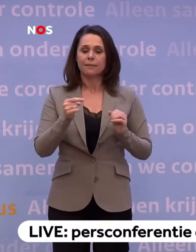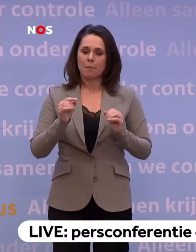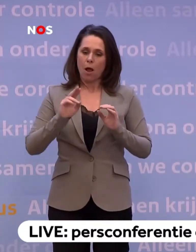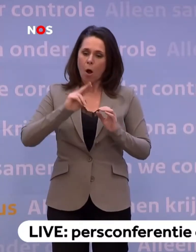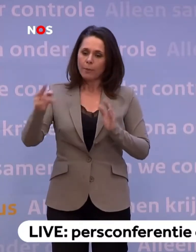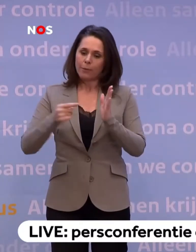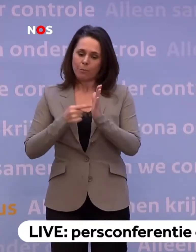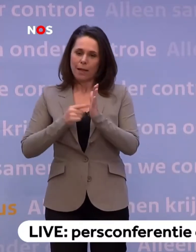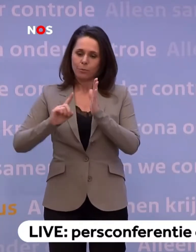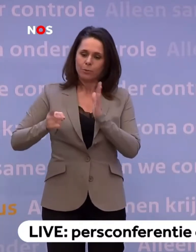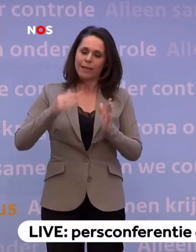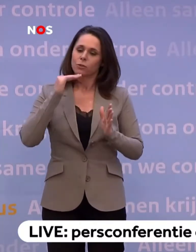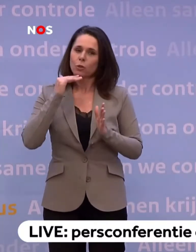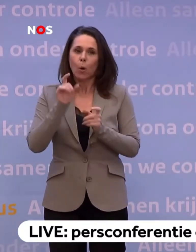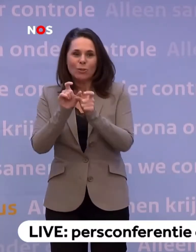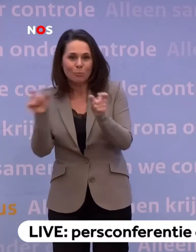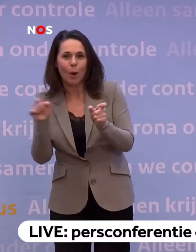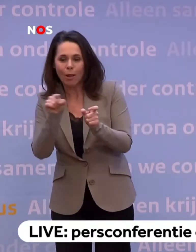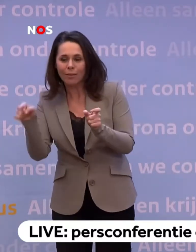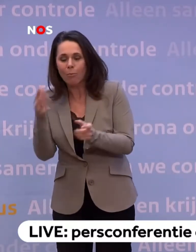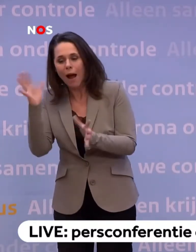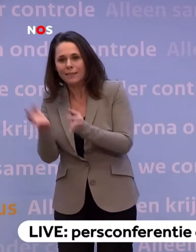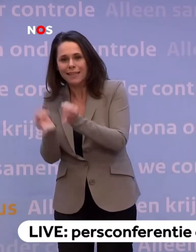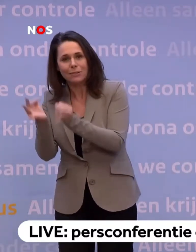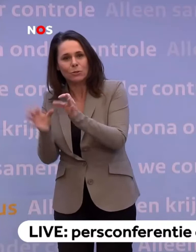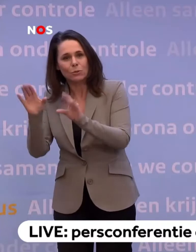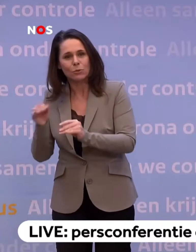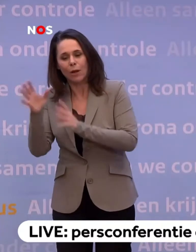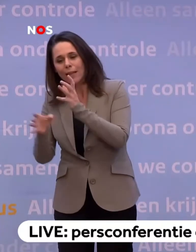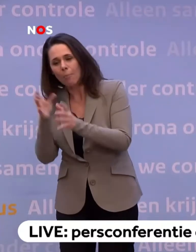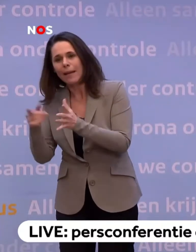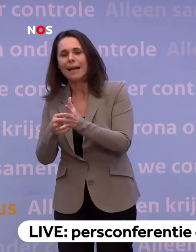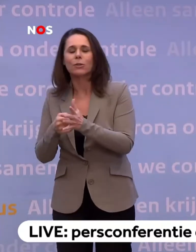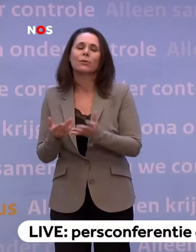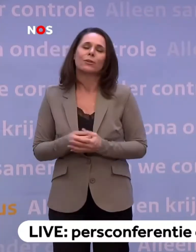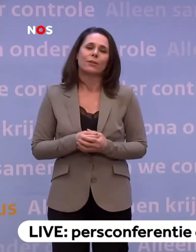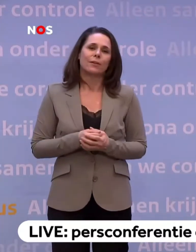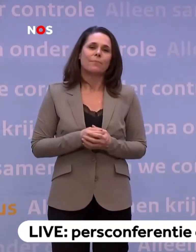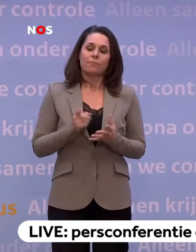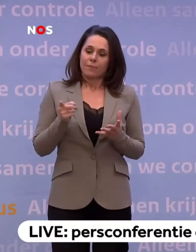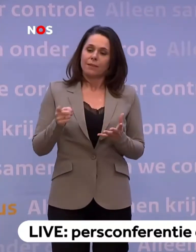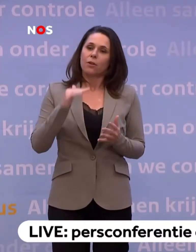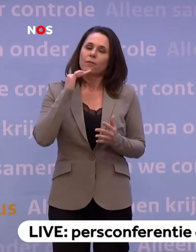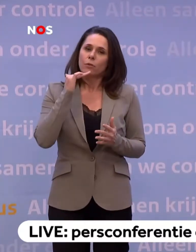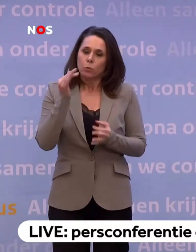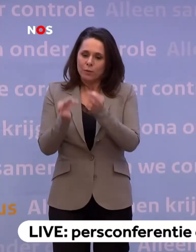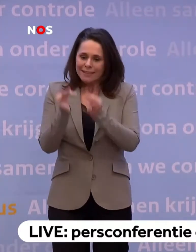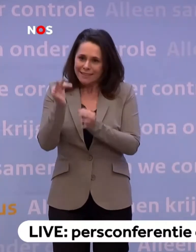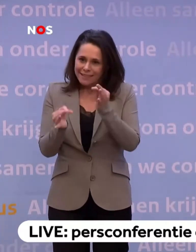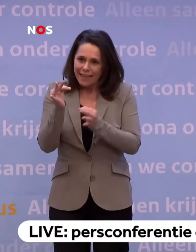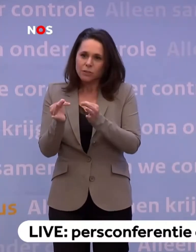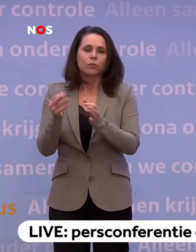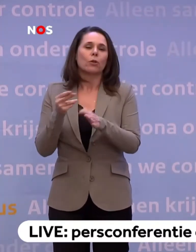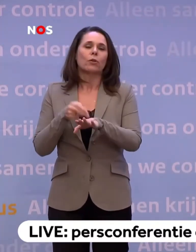gebruikt worden... ...als je voldoende spulletjes hebt om al die apparaten te kunnen gebruiken. En daarvoor zullen we voldoende testkits moeten hebben...